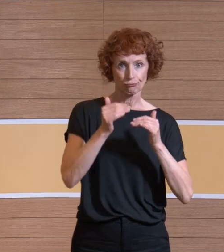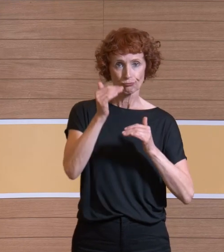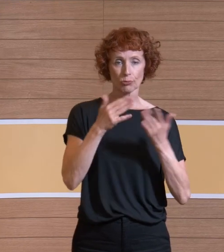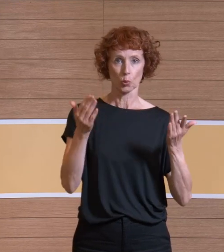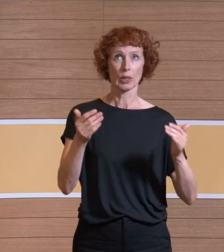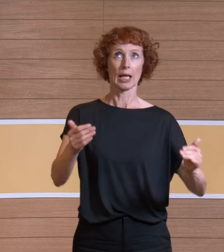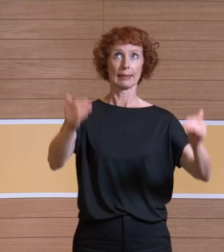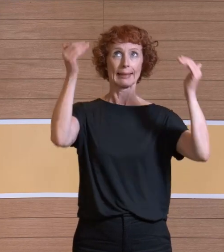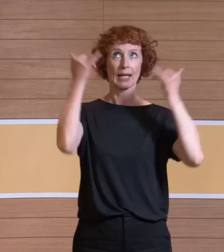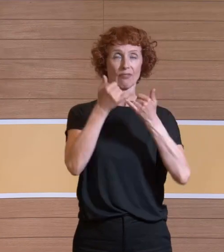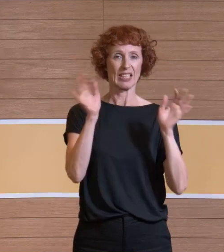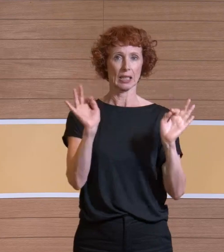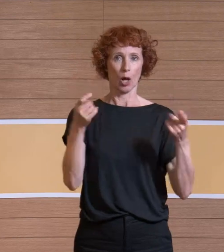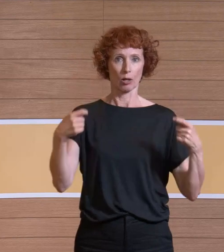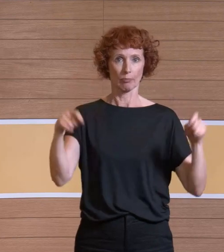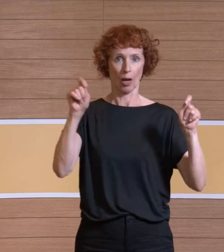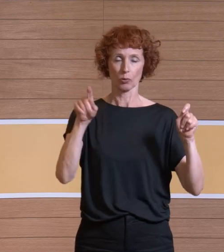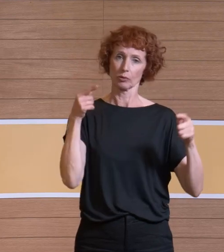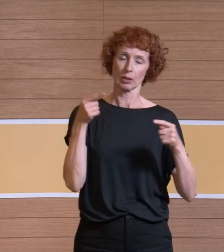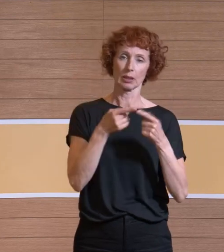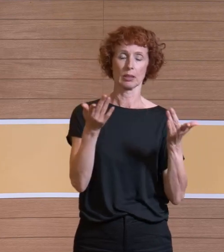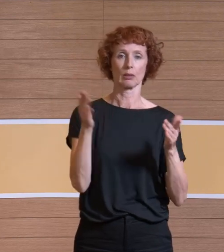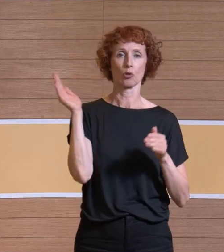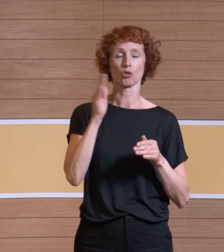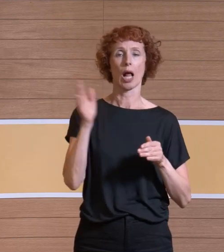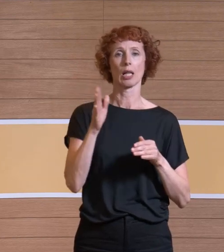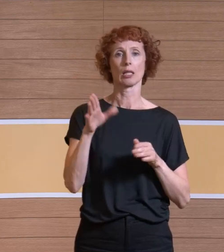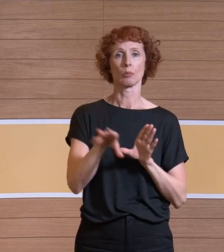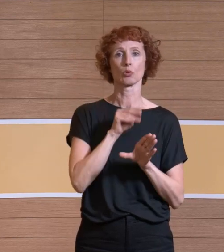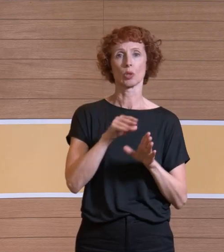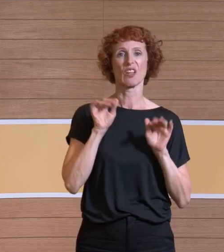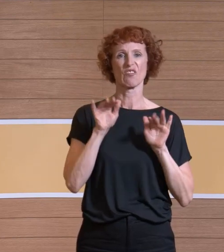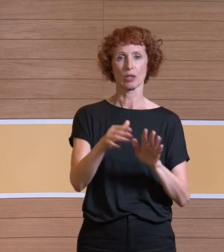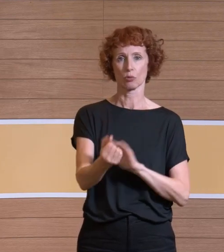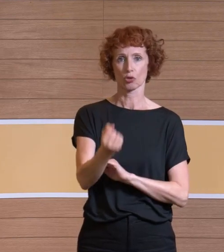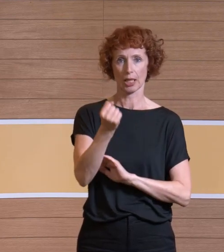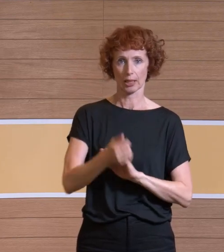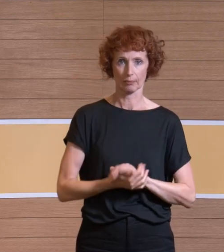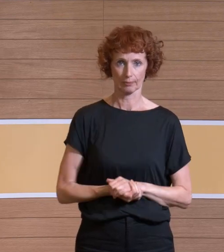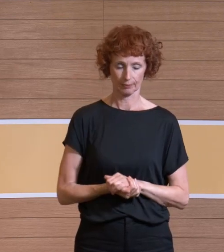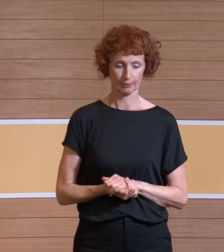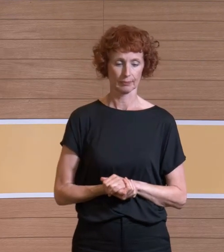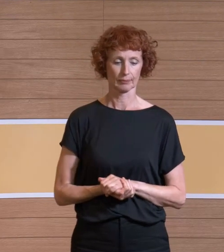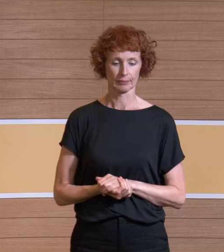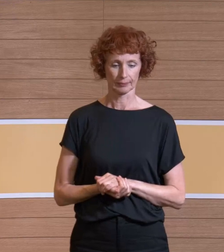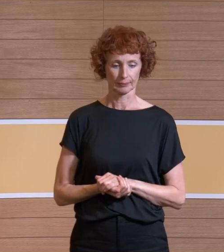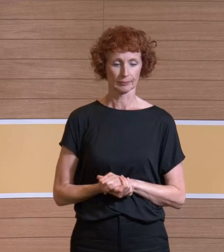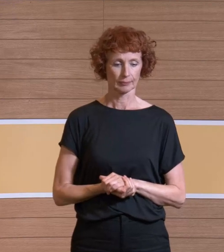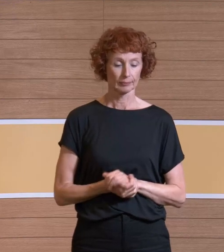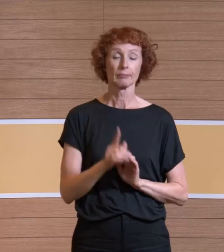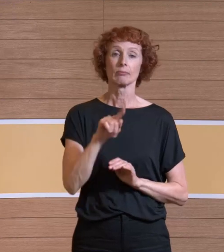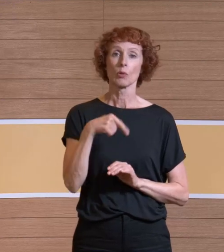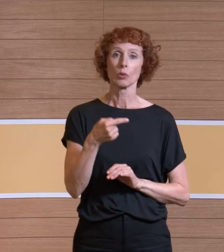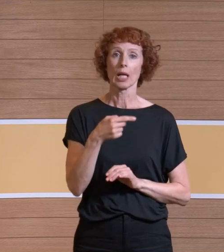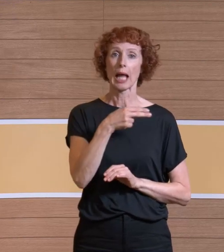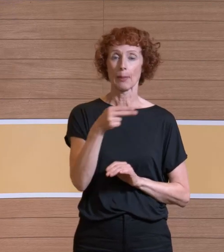THV-Decke, um eine größere Schallabsorptionswirkung zu erzielen. Da muss man nur dran denken, wenn man die bestellt und einbaut. Wir haben uns dann die